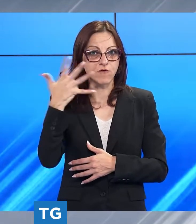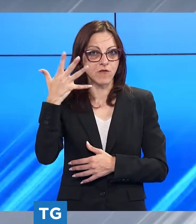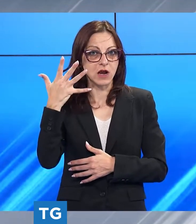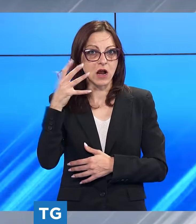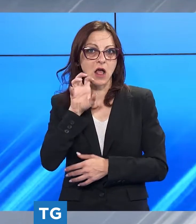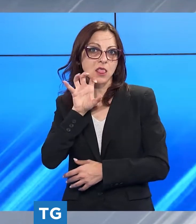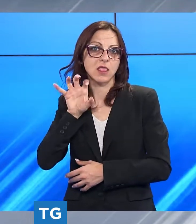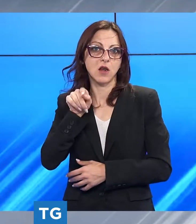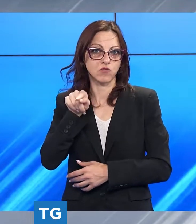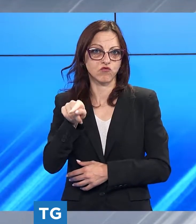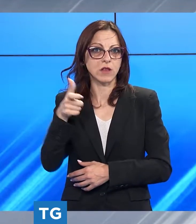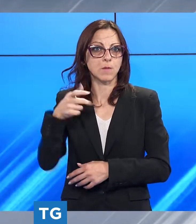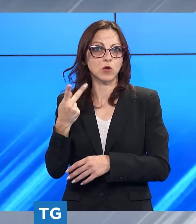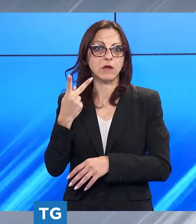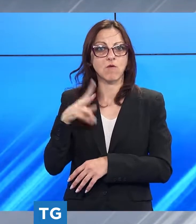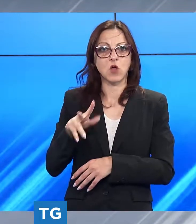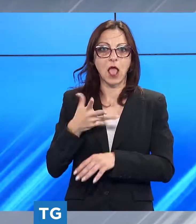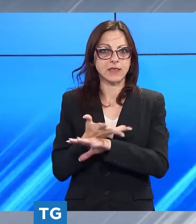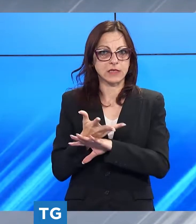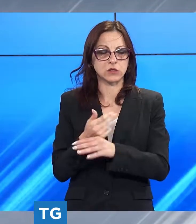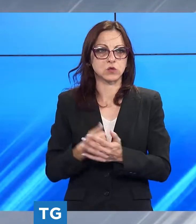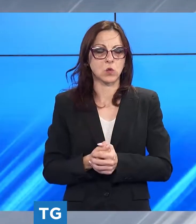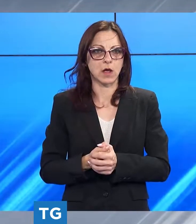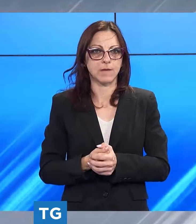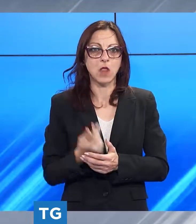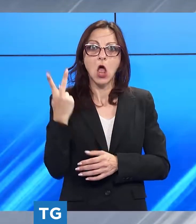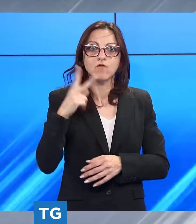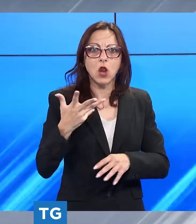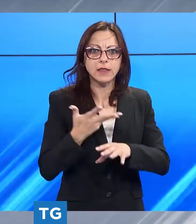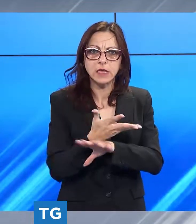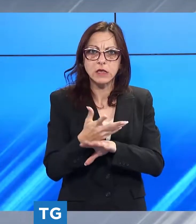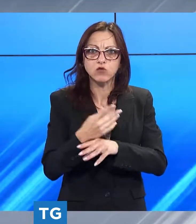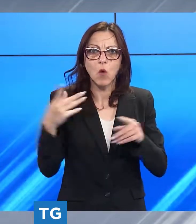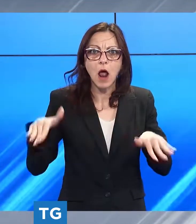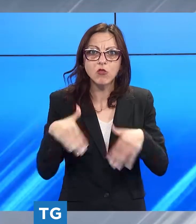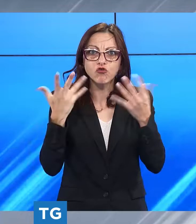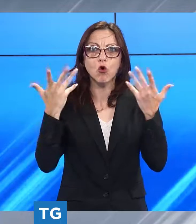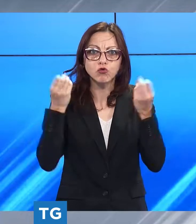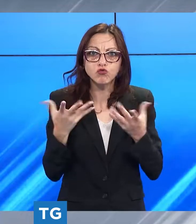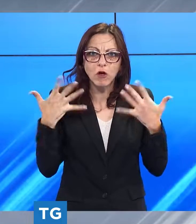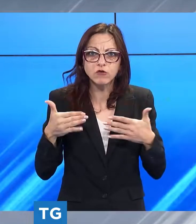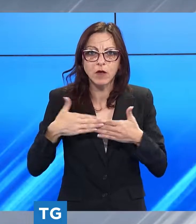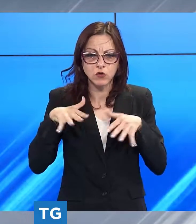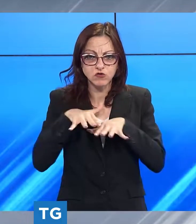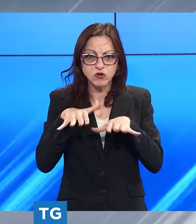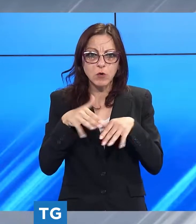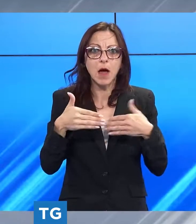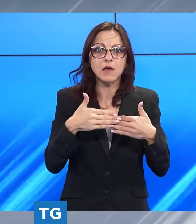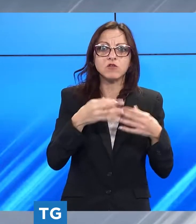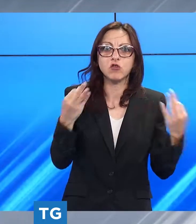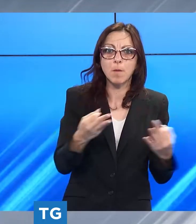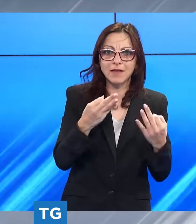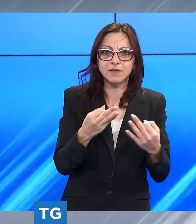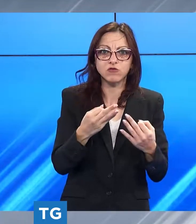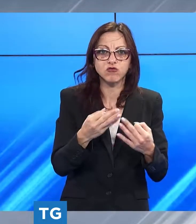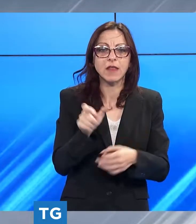violenza sessuale sentite la storia una violenza sessuale avvenuta di giorno a due passi dal mare e dalla passeggiata vittima una